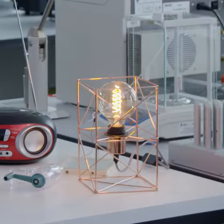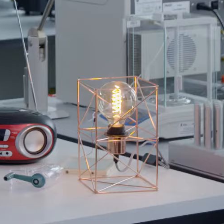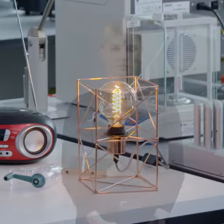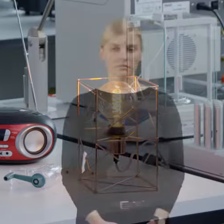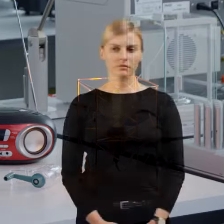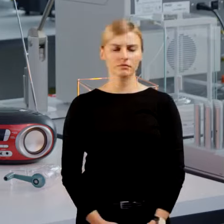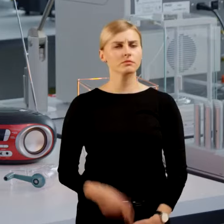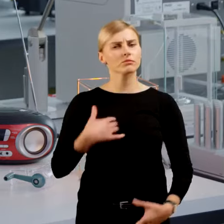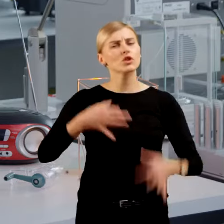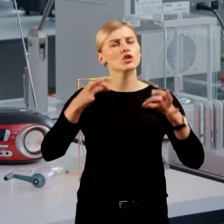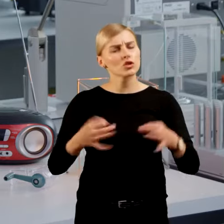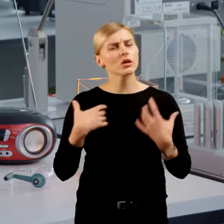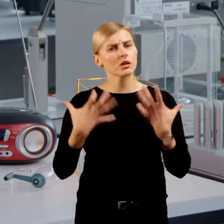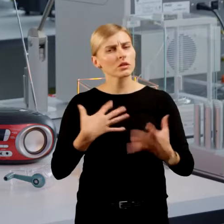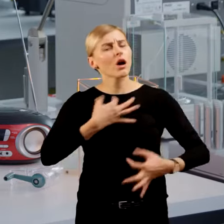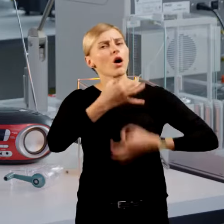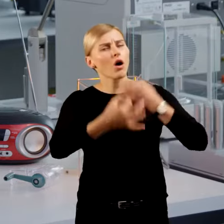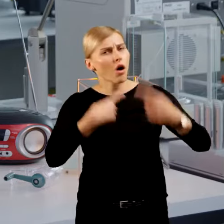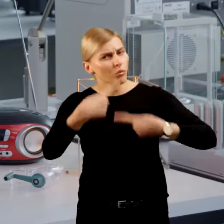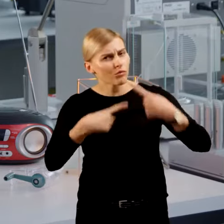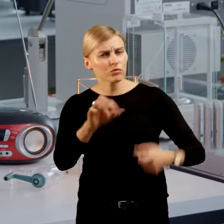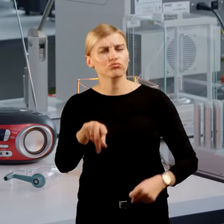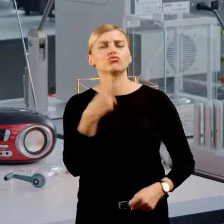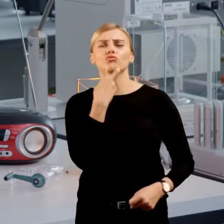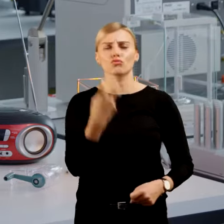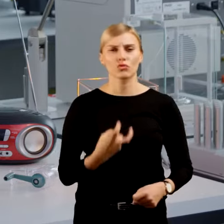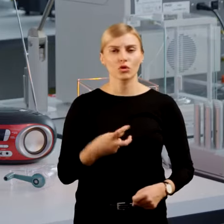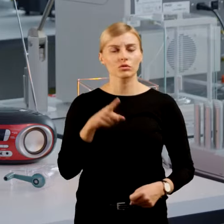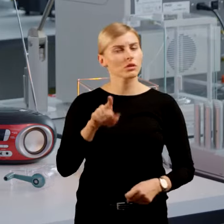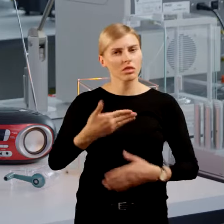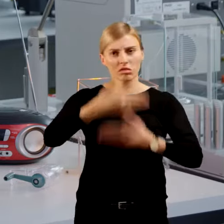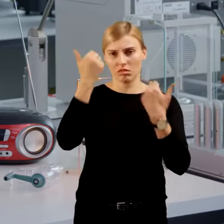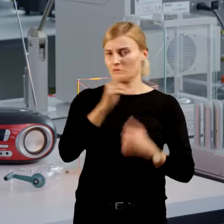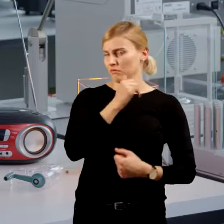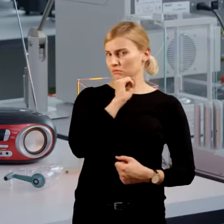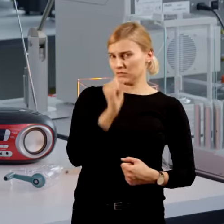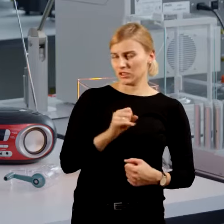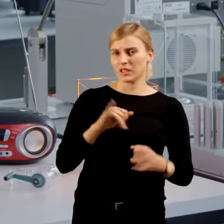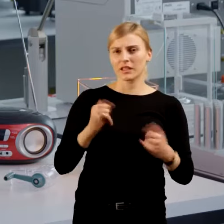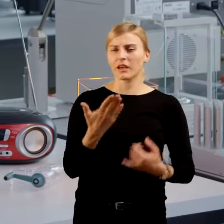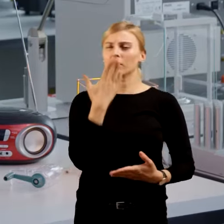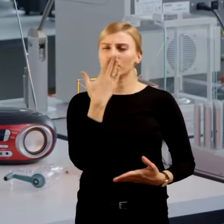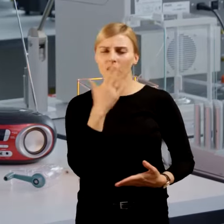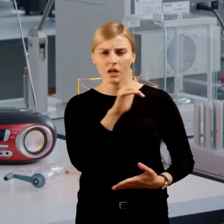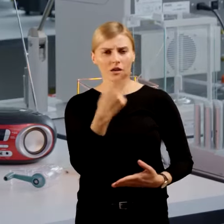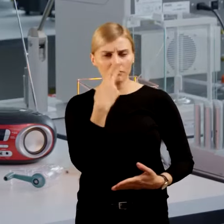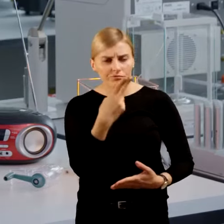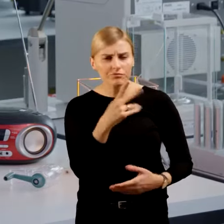Dziś chciałbym Wam opowiedzieć o prądzie. Nikt nie wie jak on wygląda, ale każdy widzi efekty jego działania.